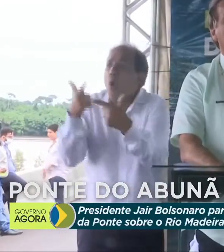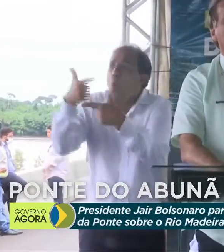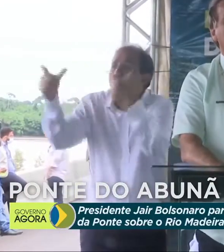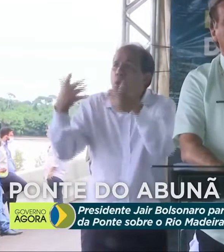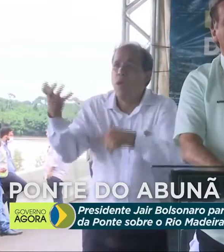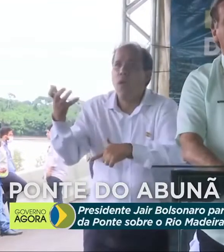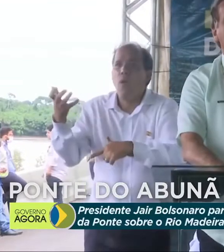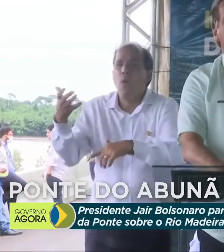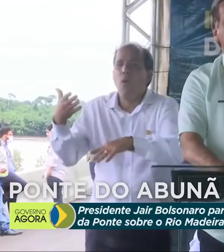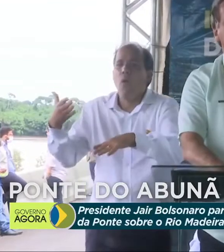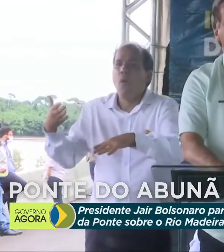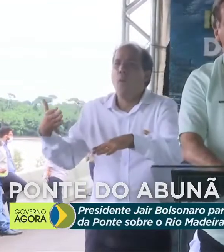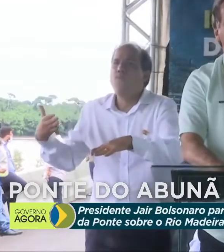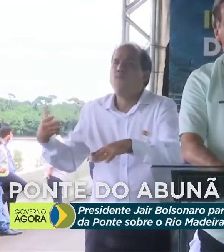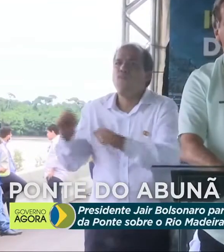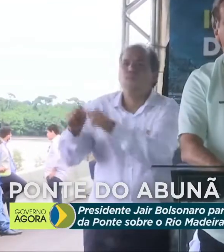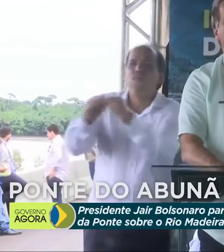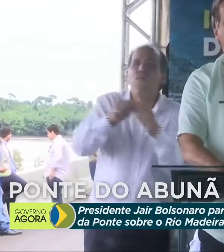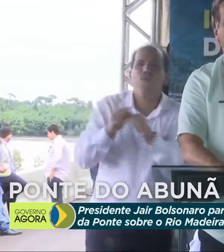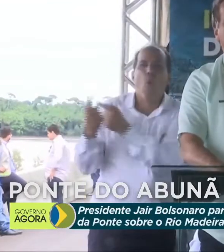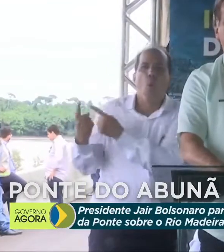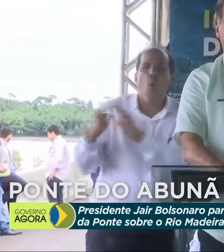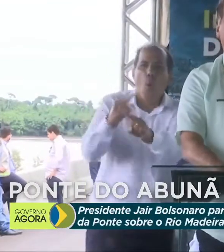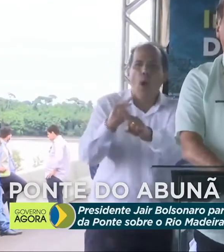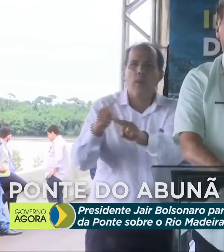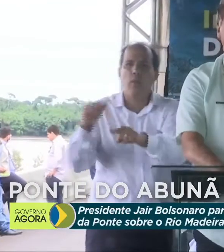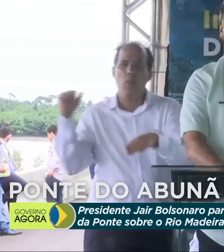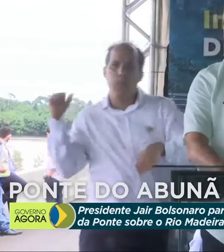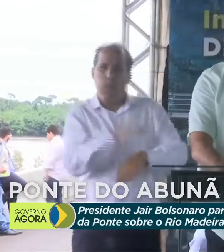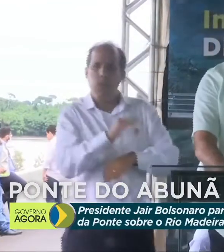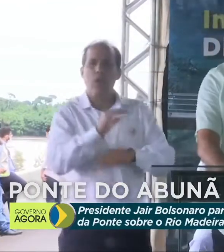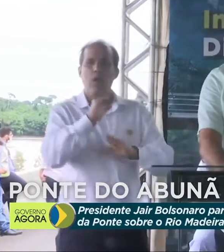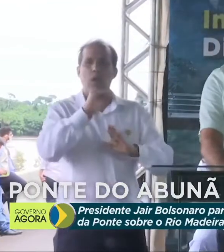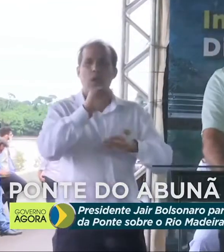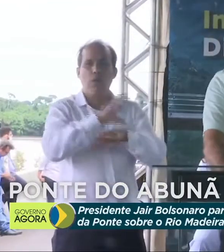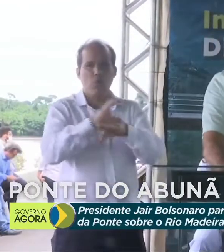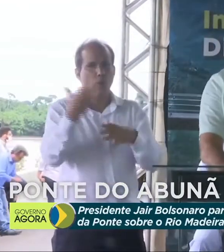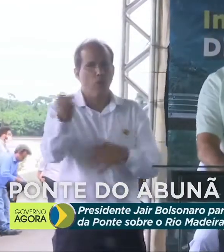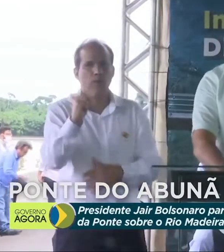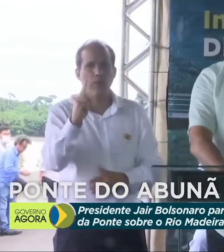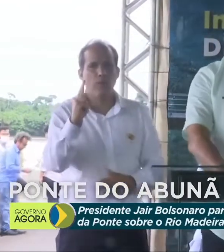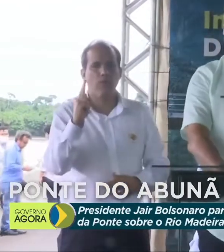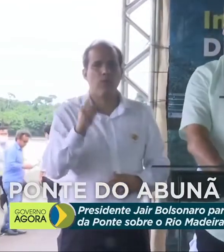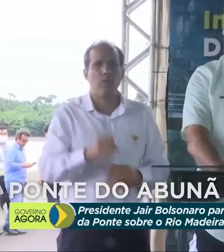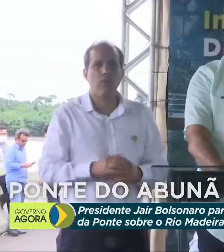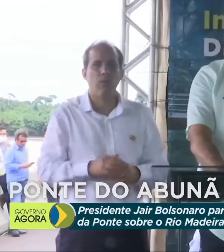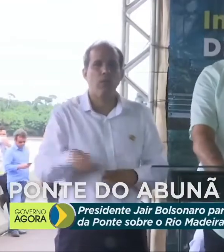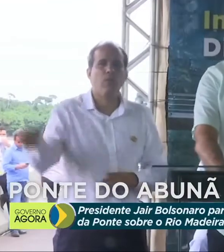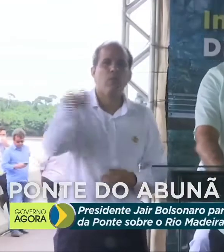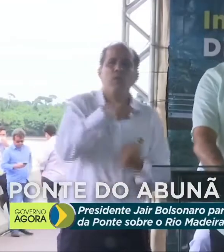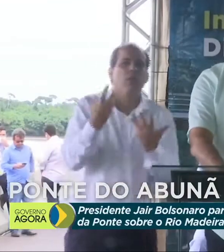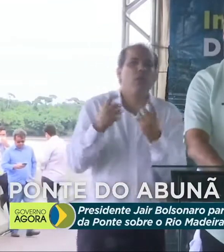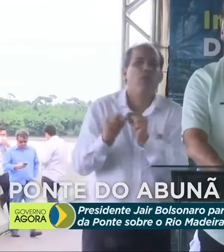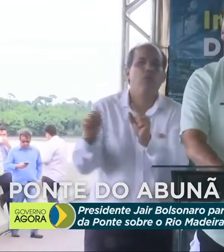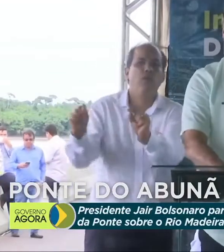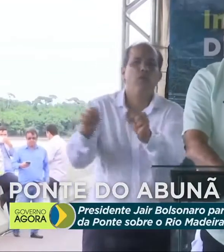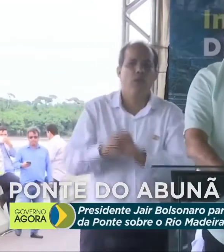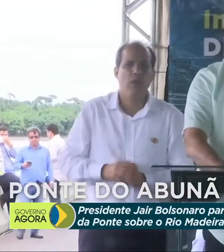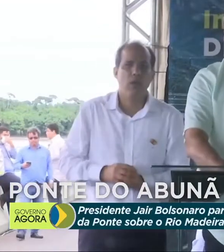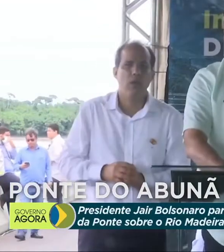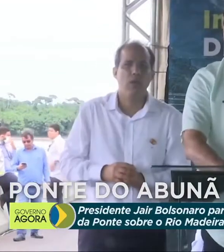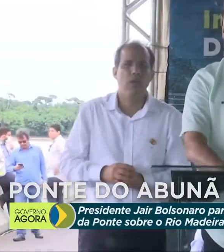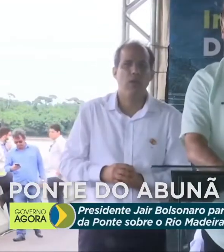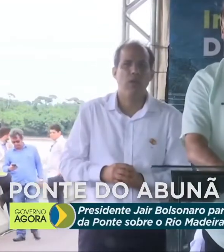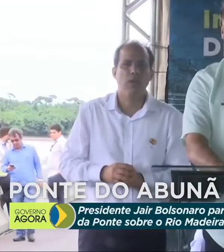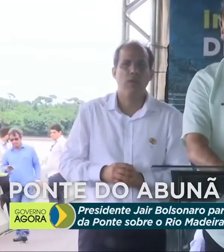fora das quatro linhas da nossa Constituição. O que vocês querem é